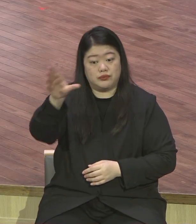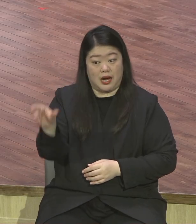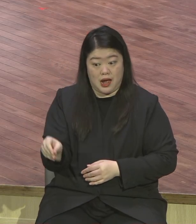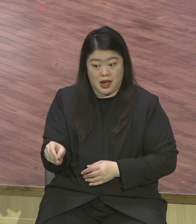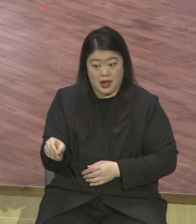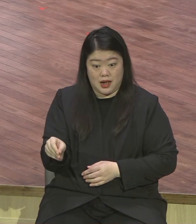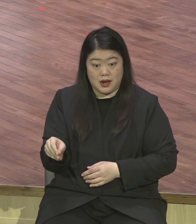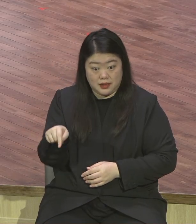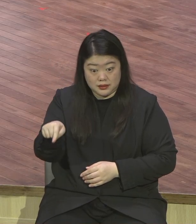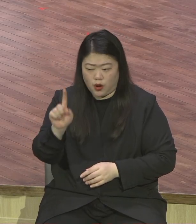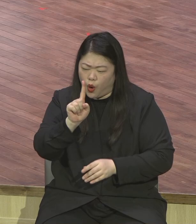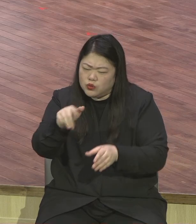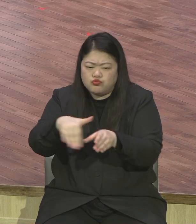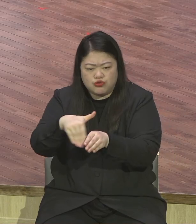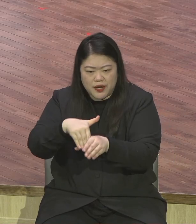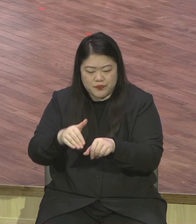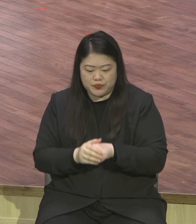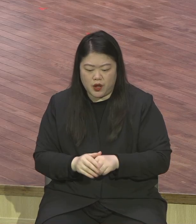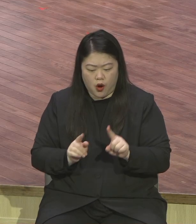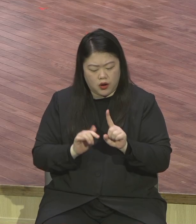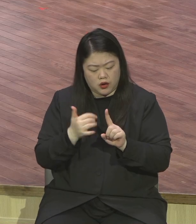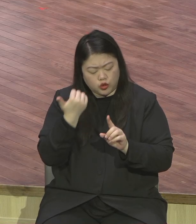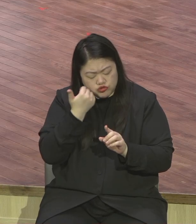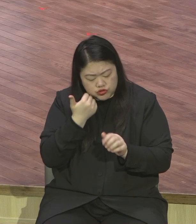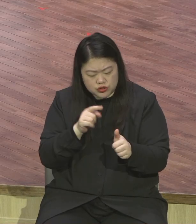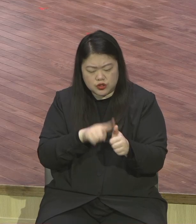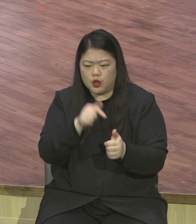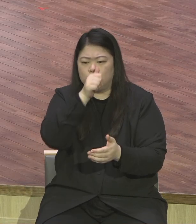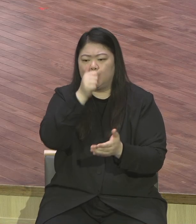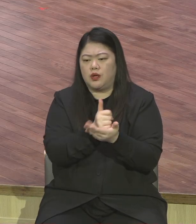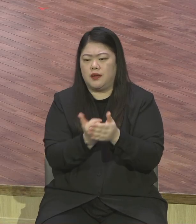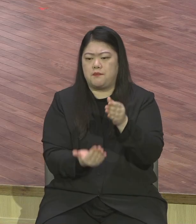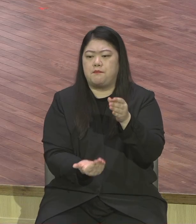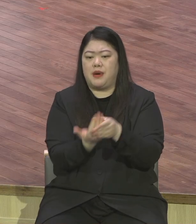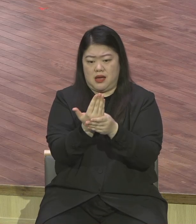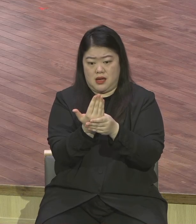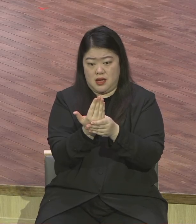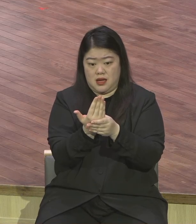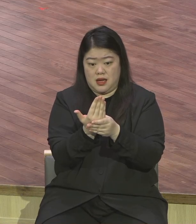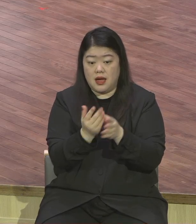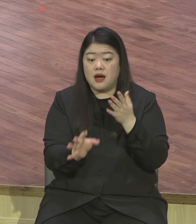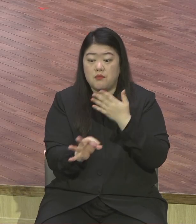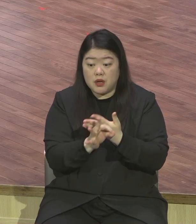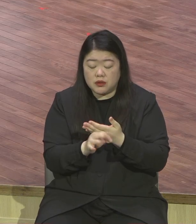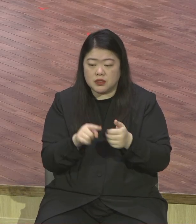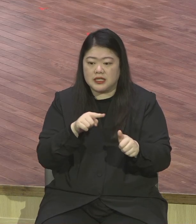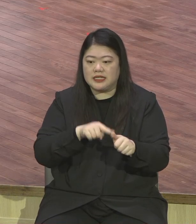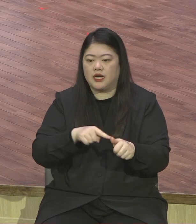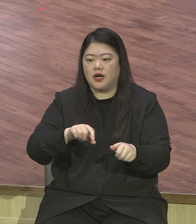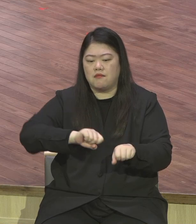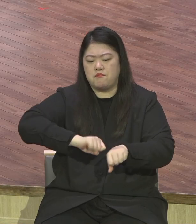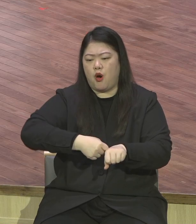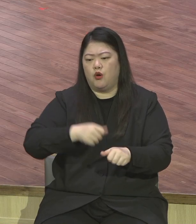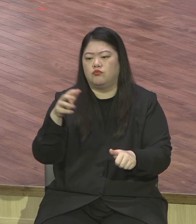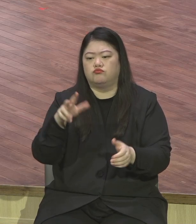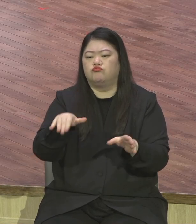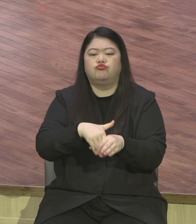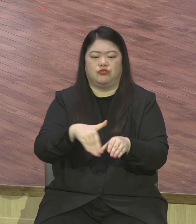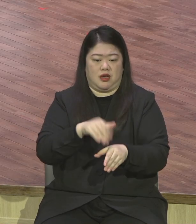했다고 했을 때 독특한 문화가 있어요 그게 뭐냐면 이 부족 사람들은 누가 범죄하면 그 범죄한 범죄자를